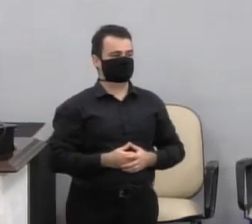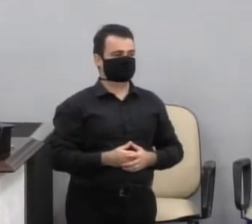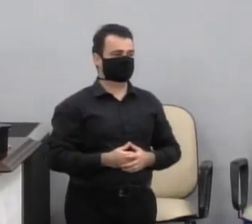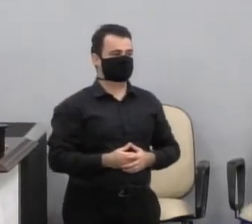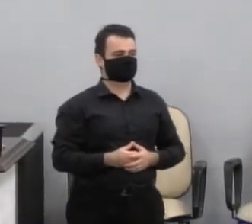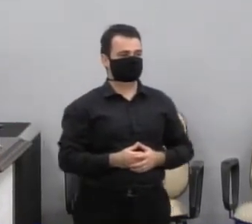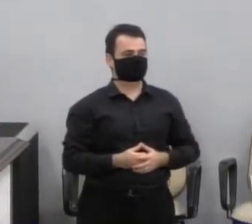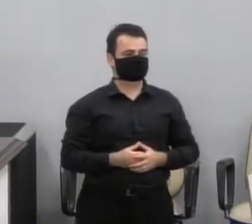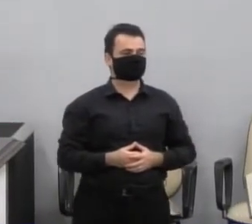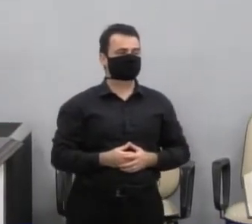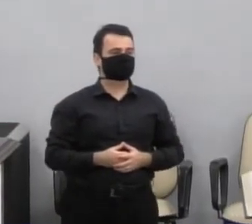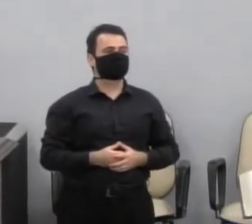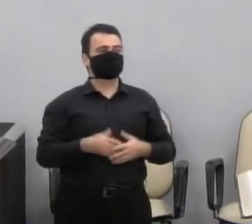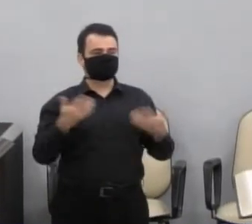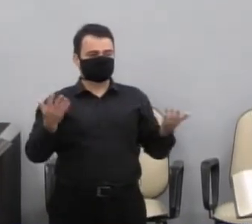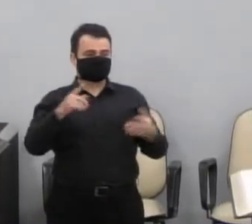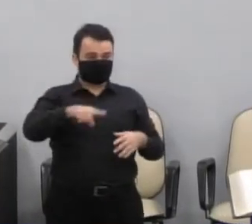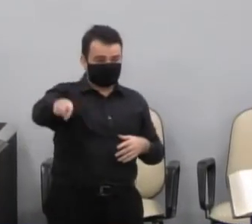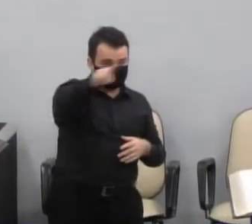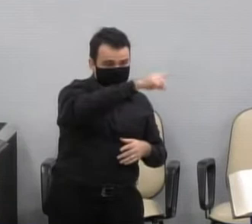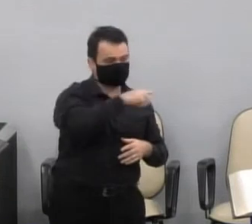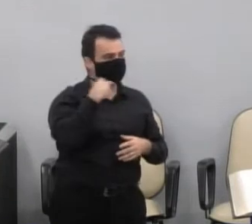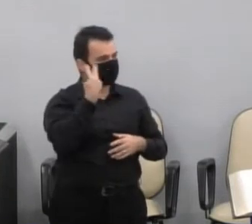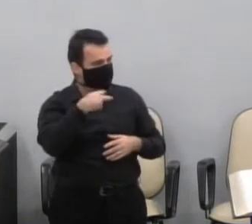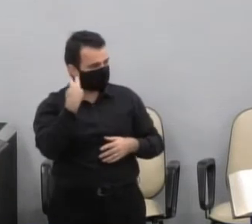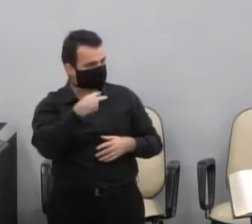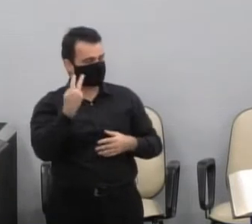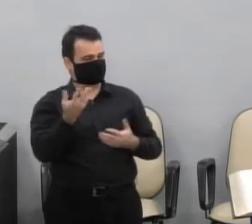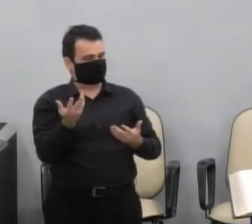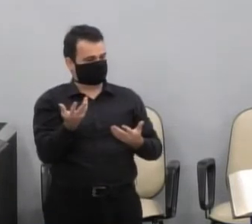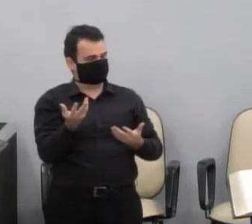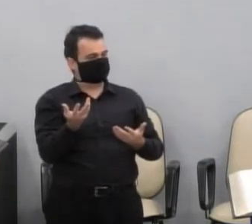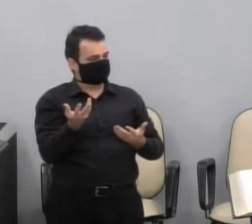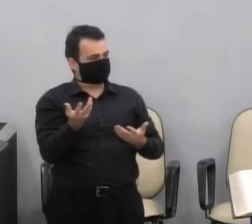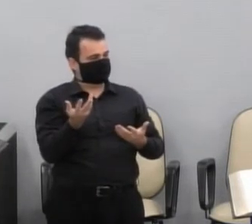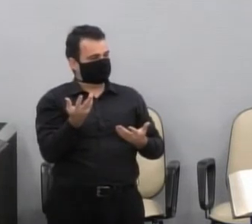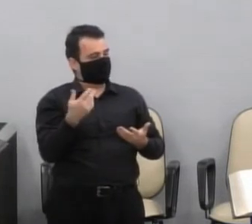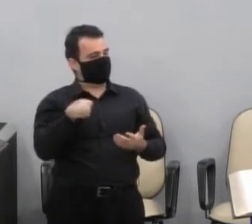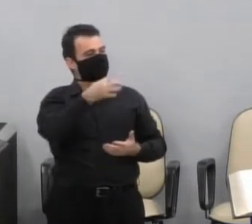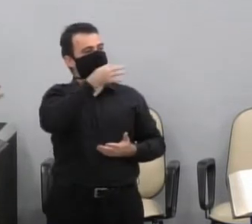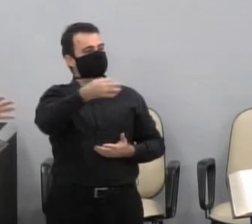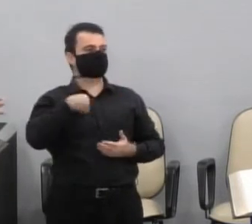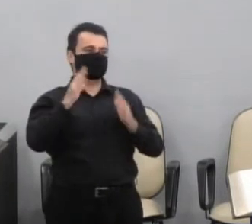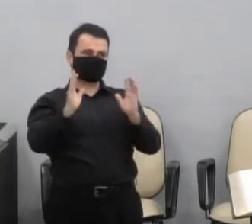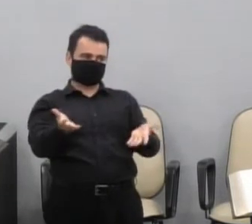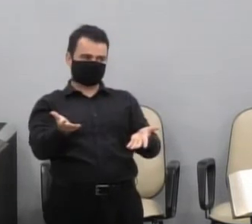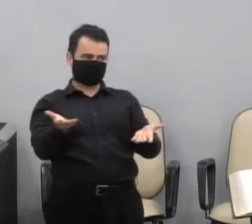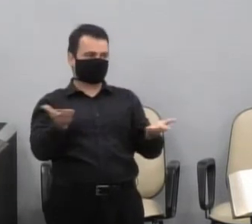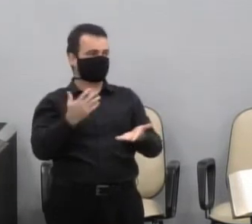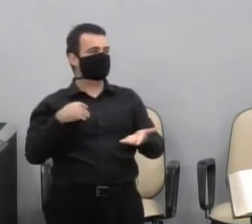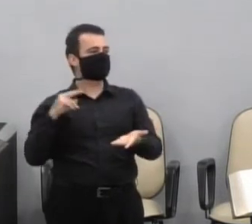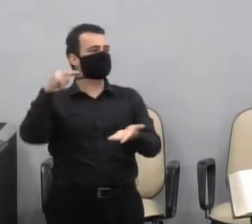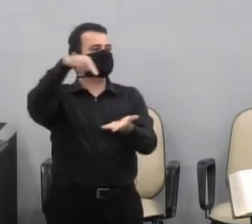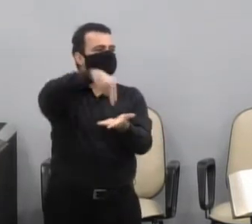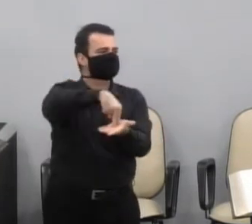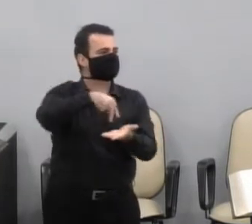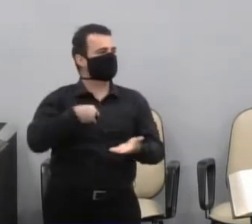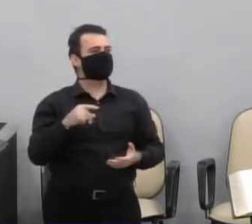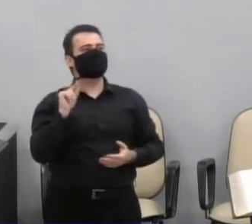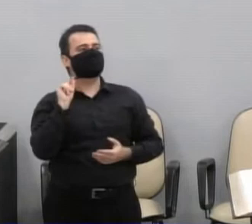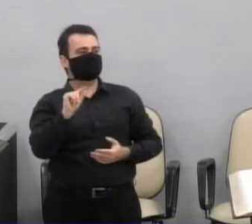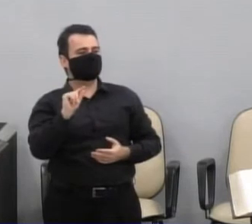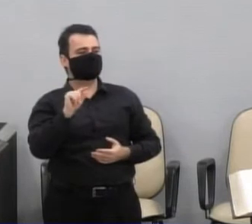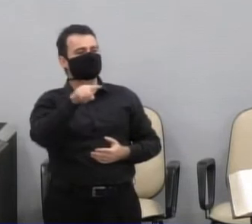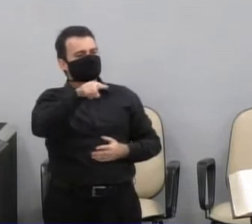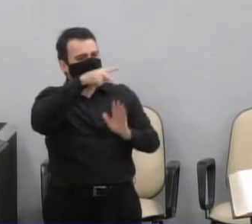encaminhamento de votação, mas eu venho aqui a esta tribuna, para falar um pouco a respeito deste